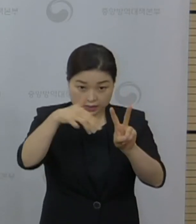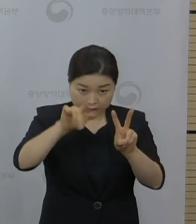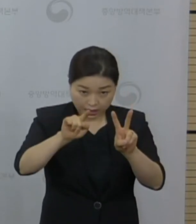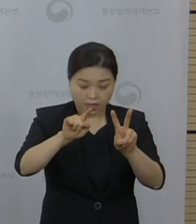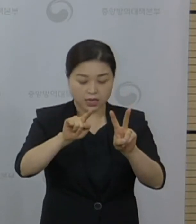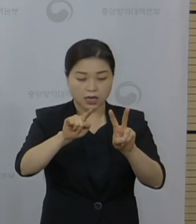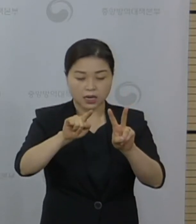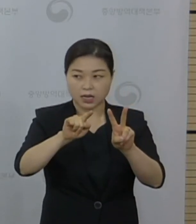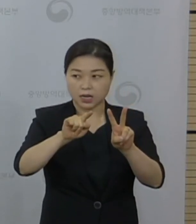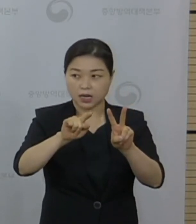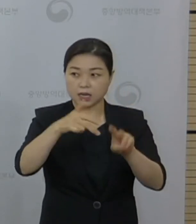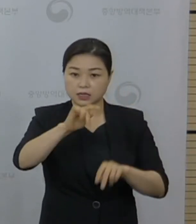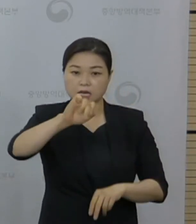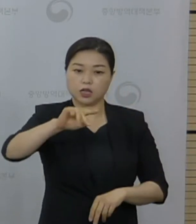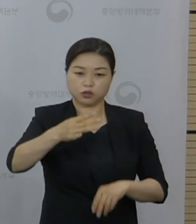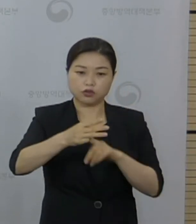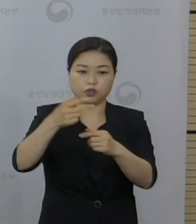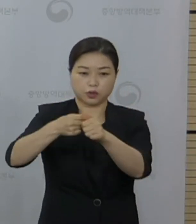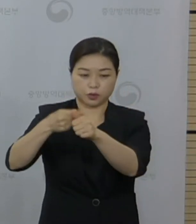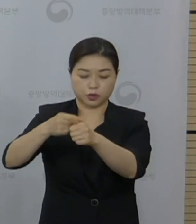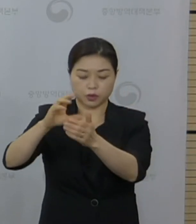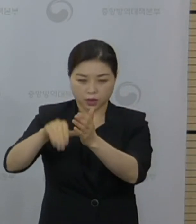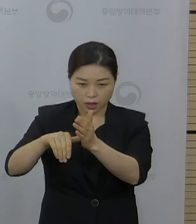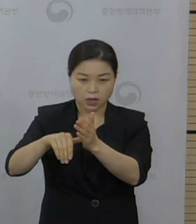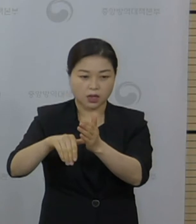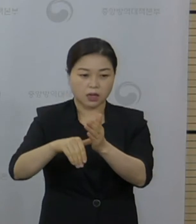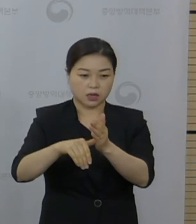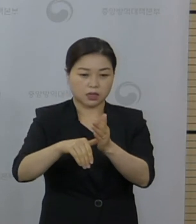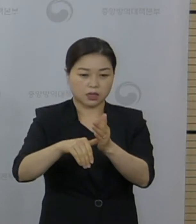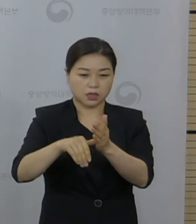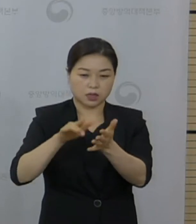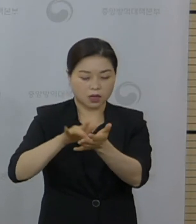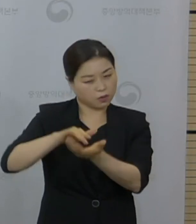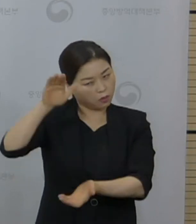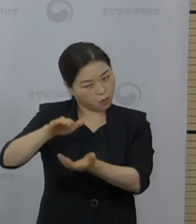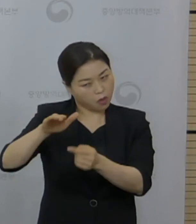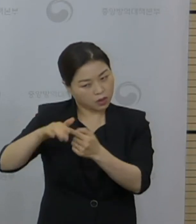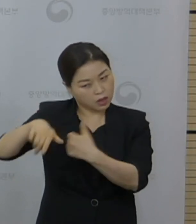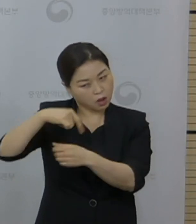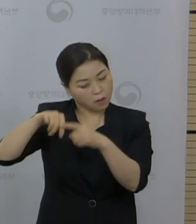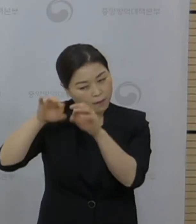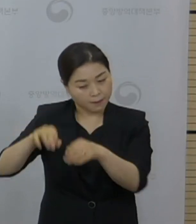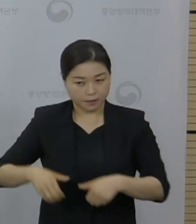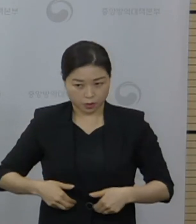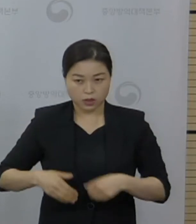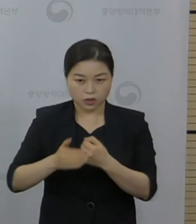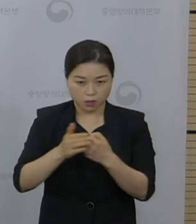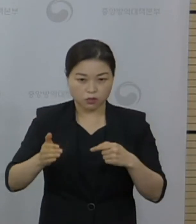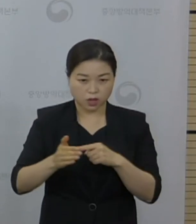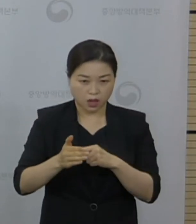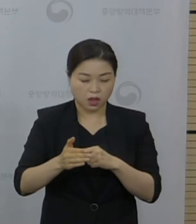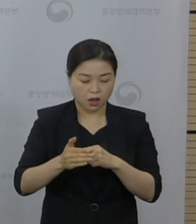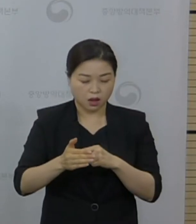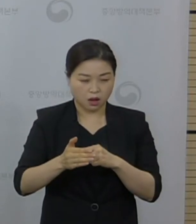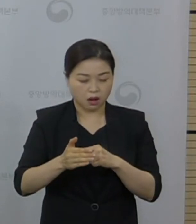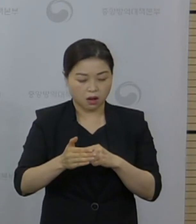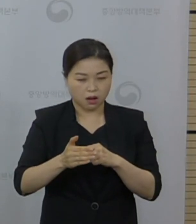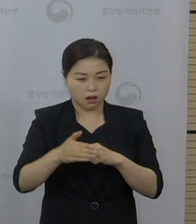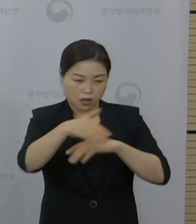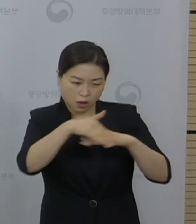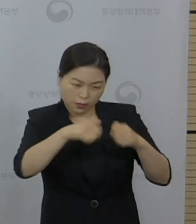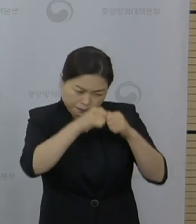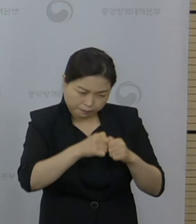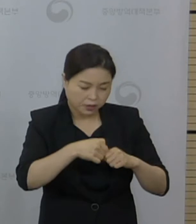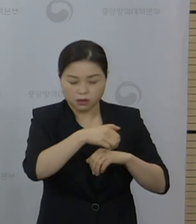시작하는 시점에 어떤 백신 도입 상황을 조금 더 살펴봐야 되기 때문에 전체적인 규모는 정해져 있지 않습니다. 그리고 지자체별로